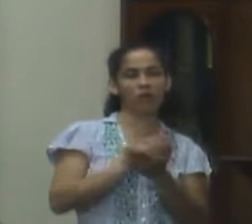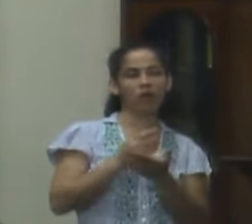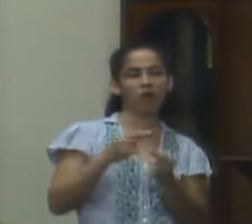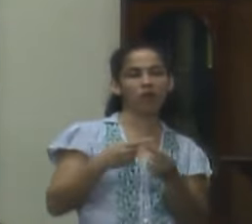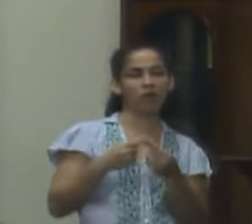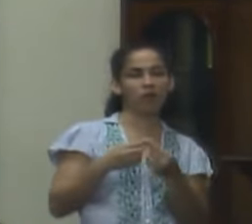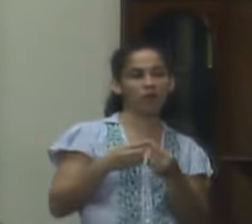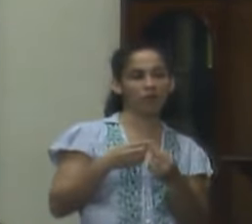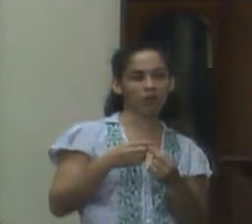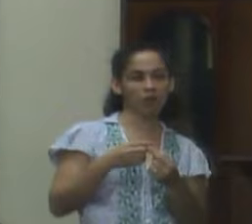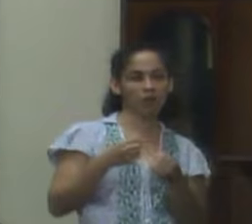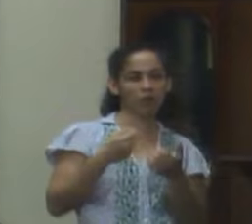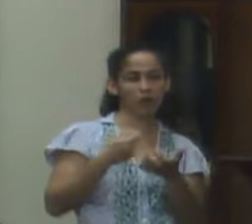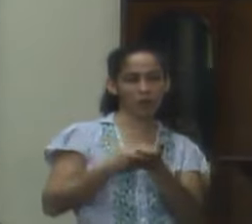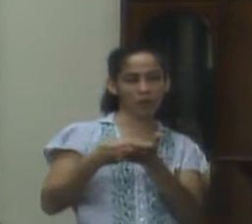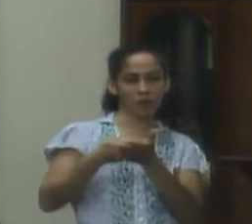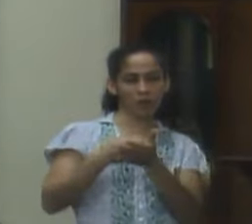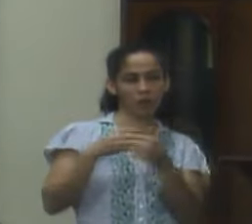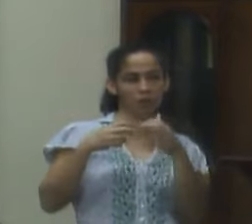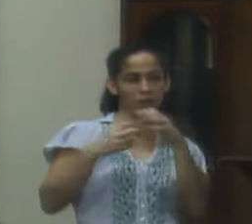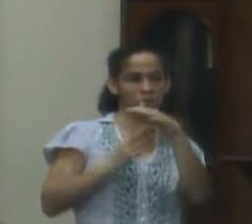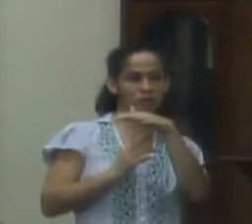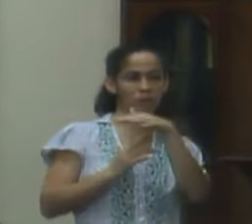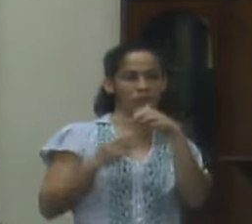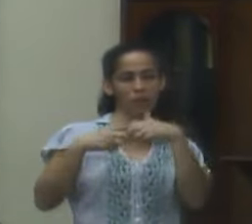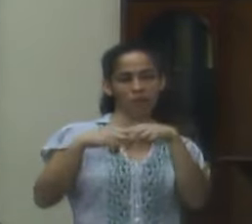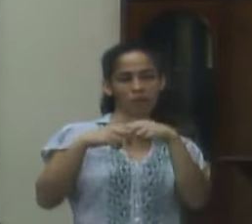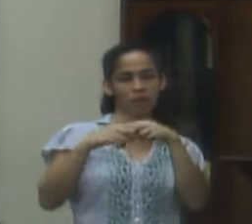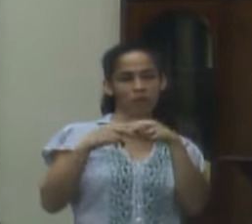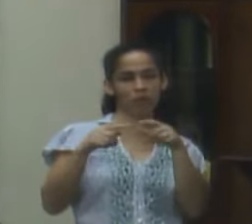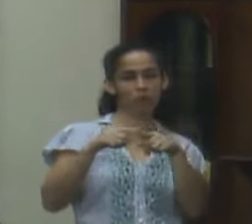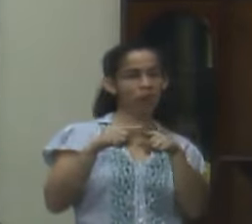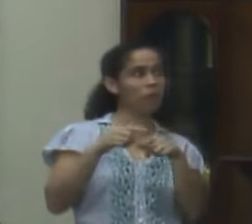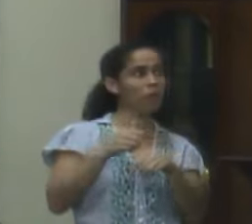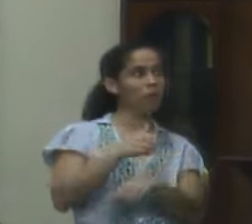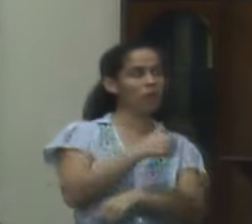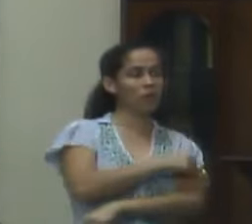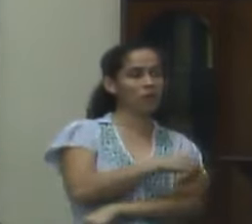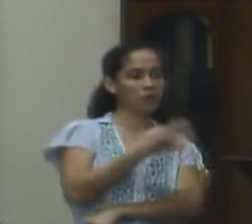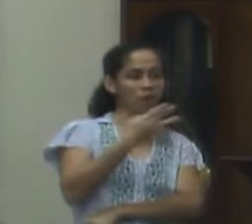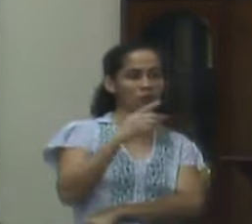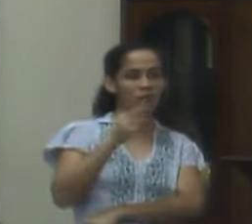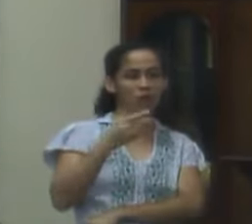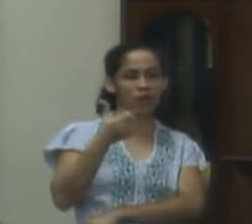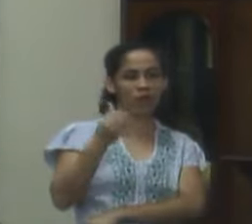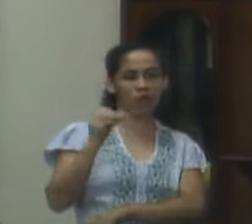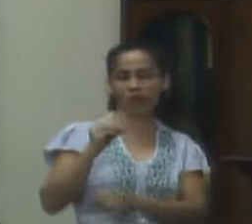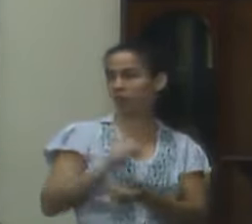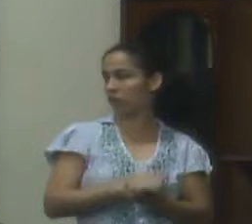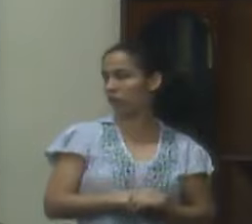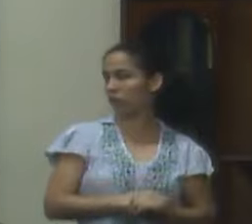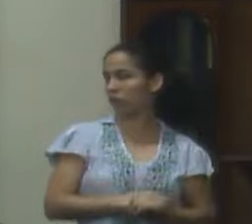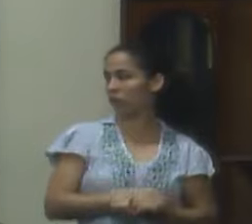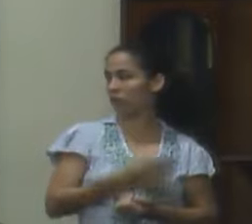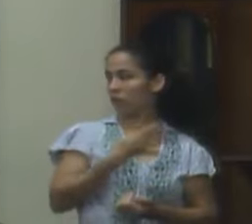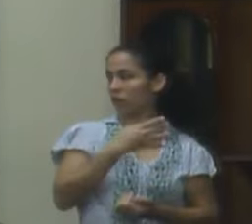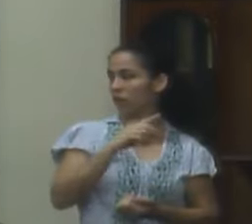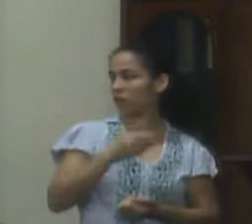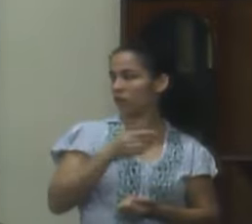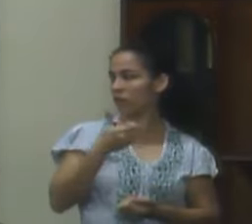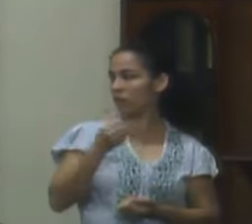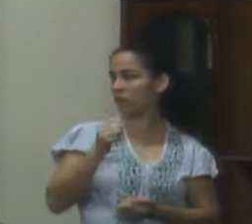a passagem do trem da estação do Rio de Janeiro até Japeri é 4,60 4,60